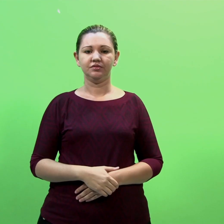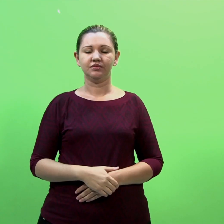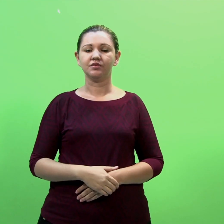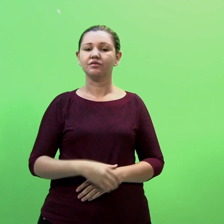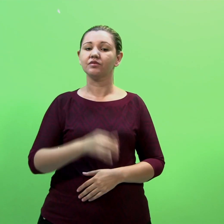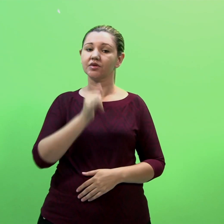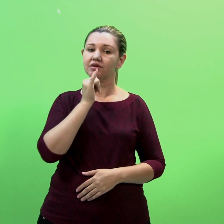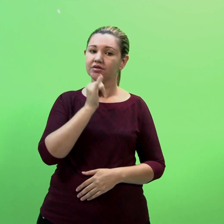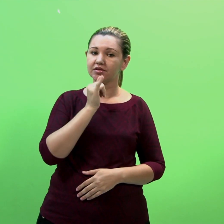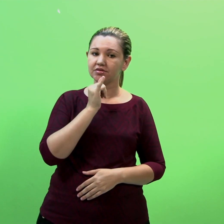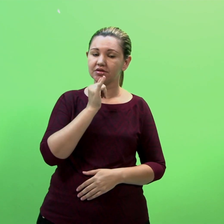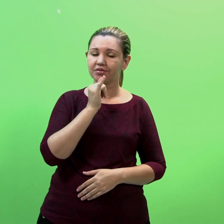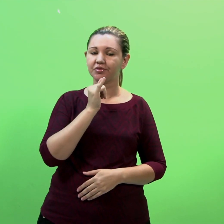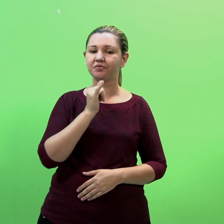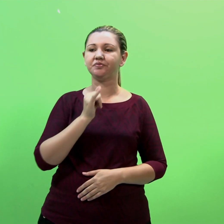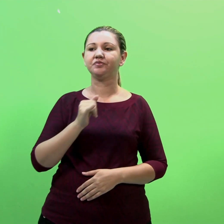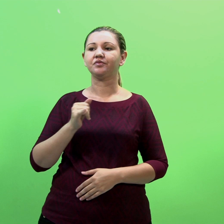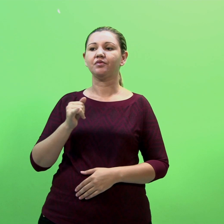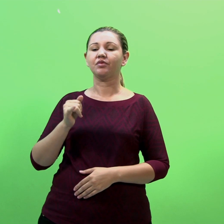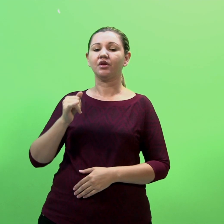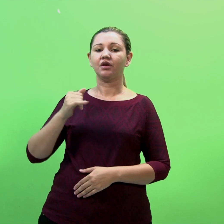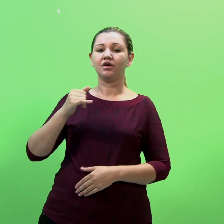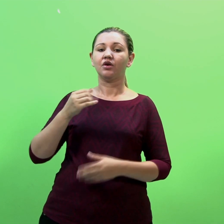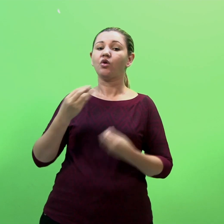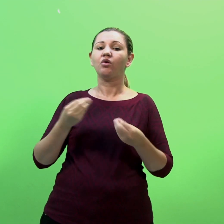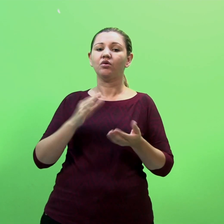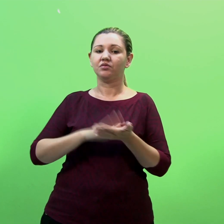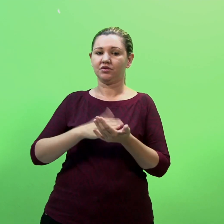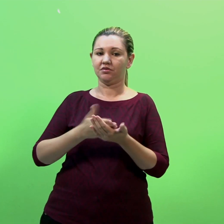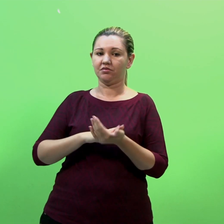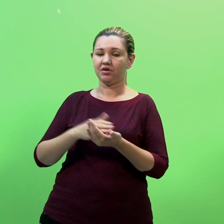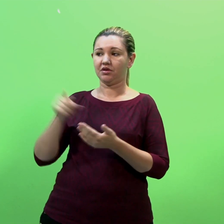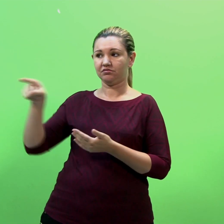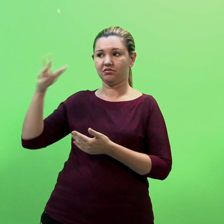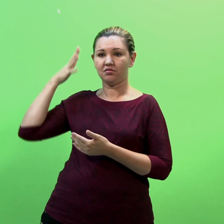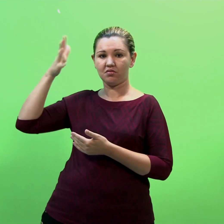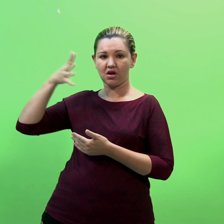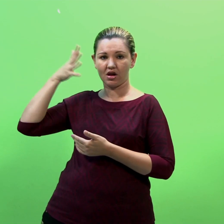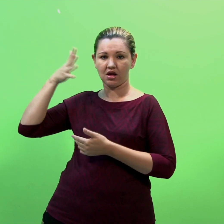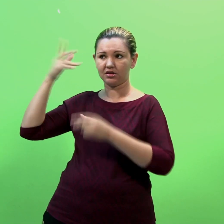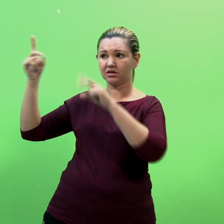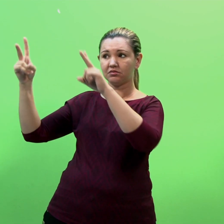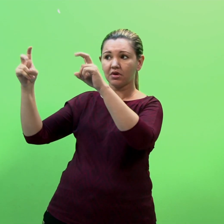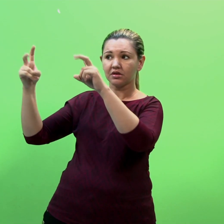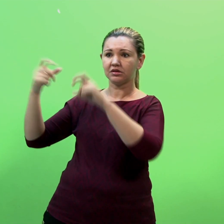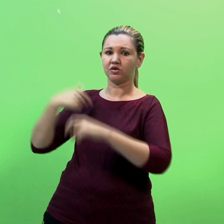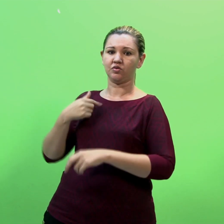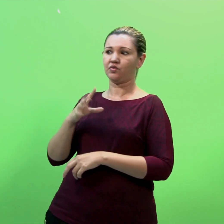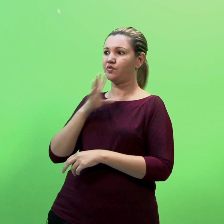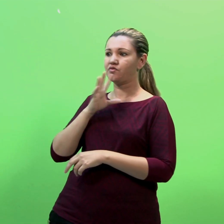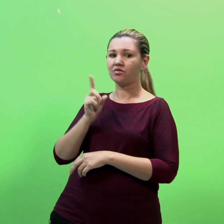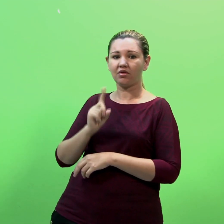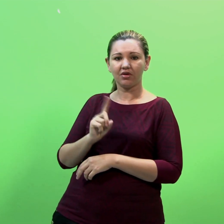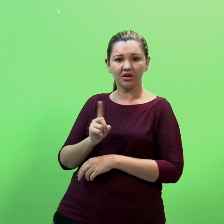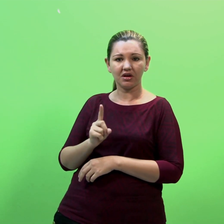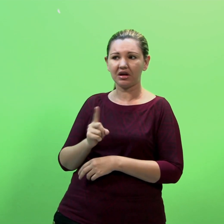Um exemplo típico é o da interpretação de uma palestra sobre um tema No qual o intérprete não tenha conhecimento,